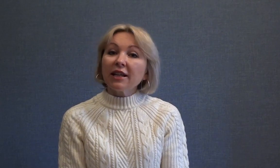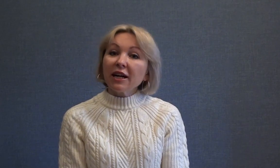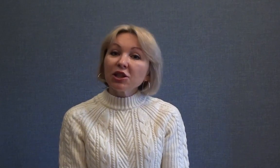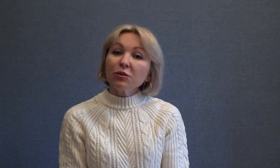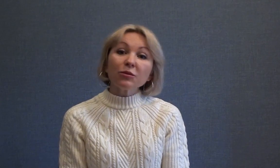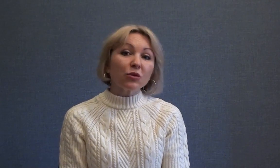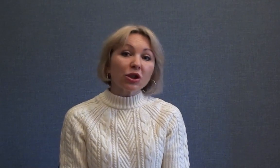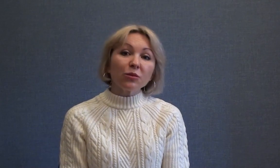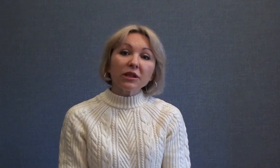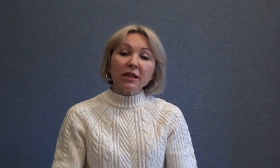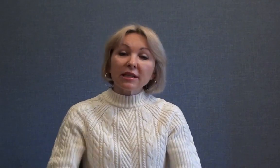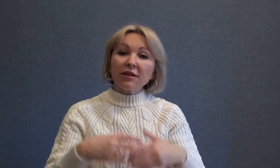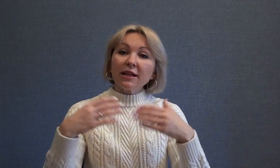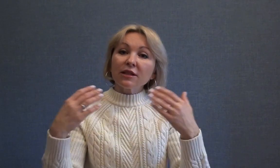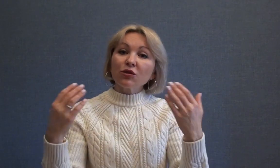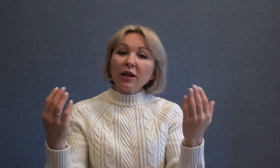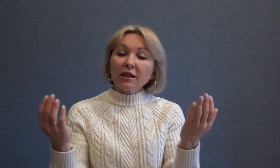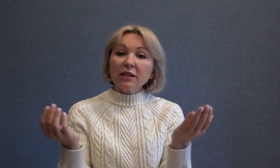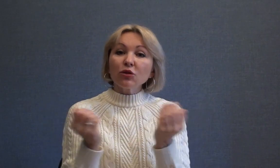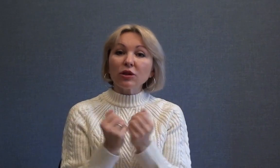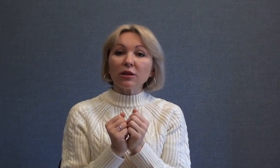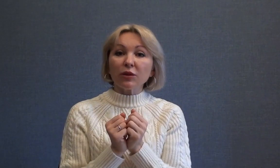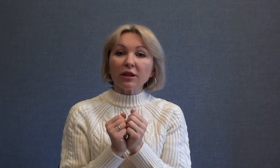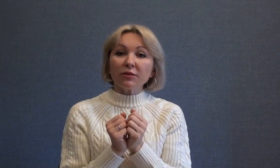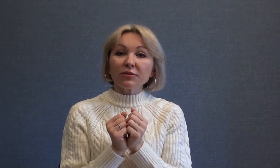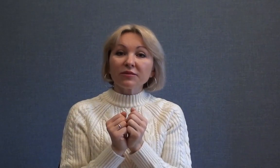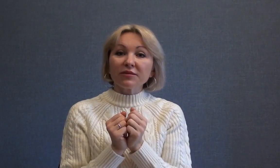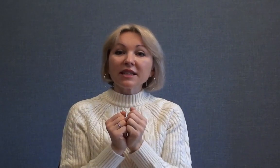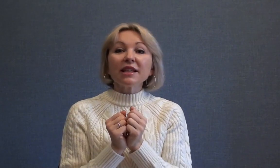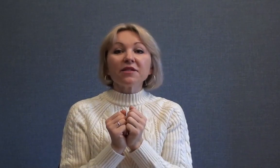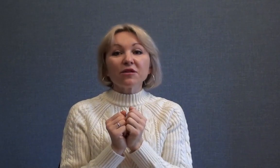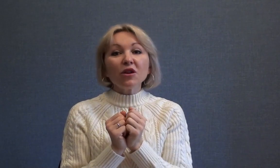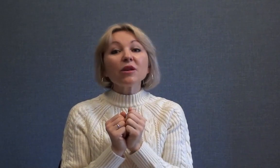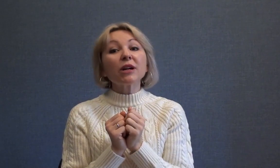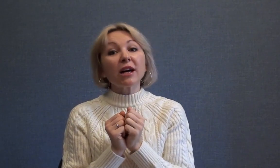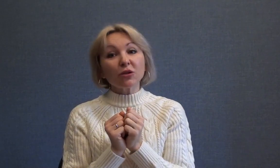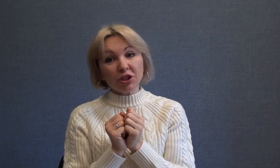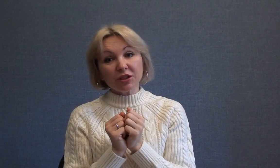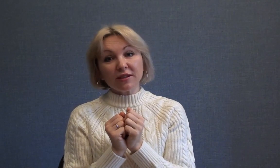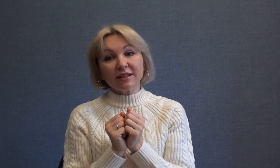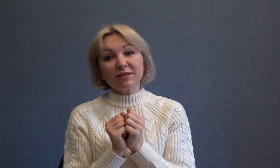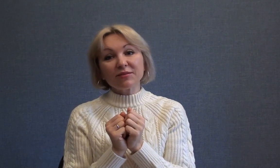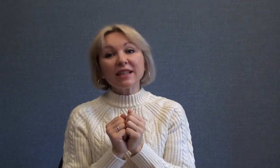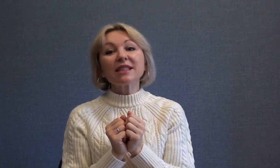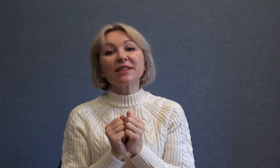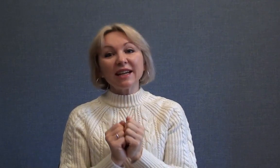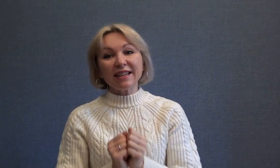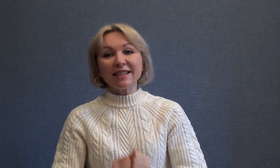даже, может быть, нарисовать свою картину зимы. Всего вам хорошего! До свидания!